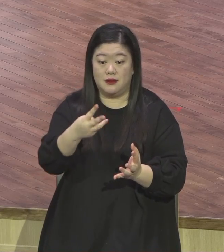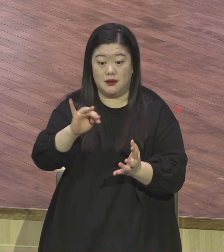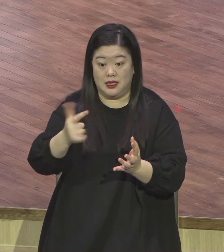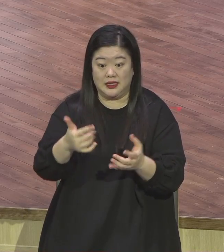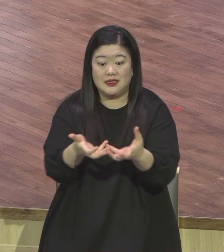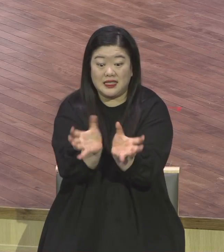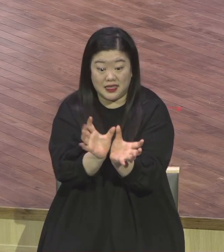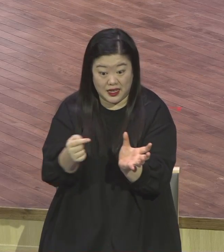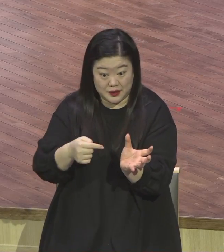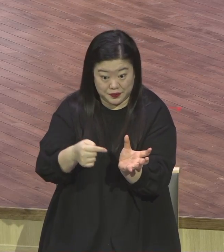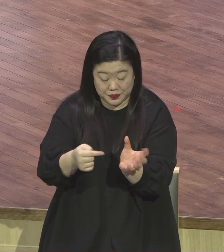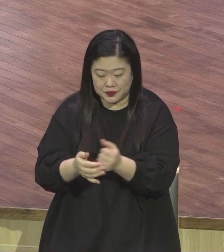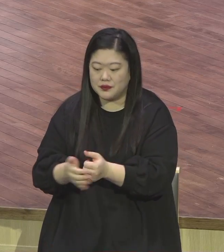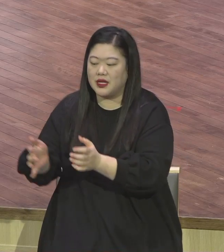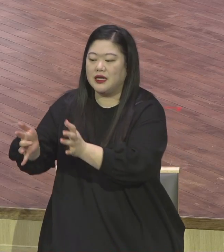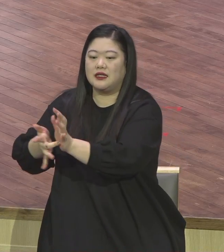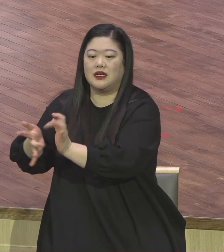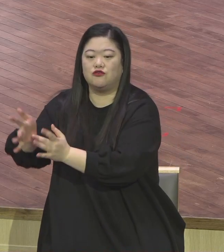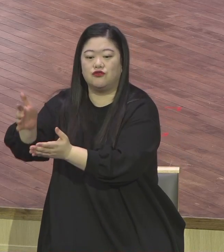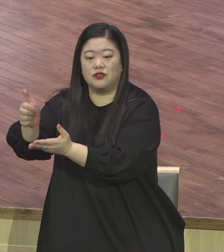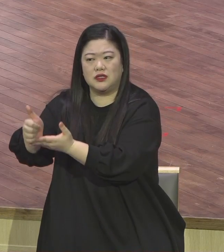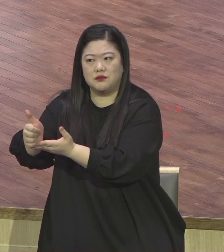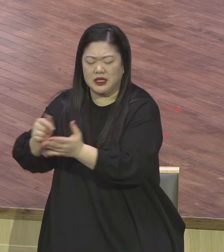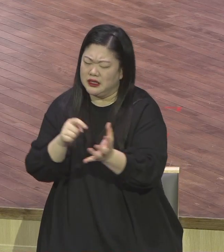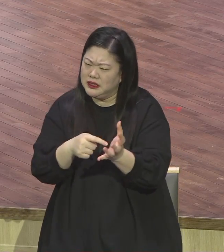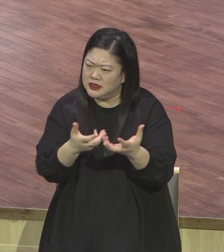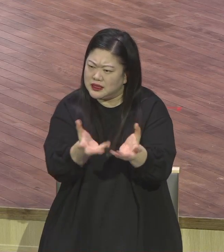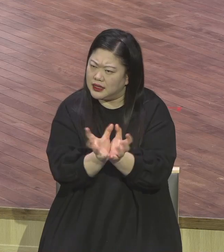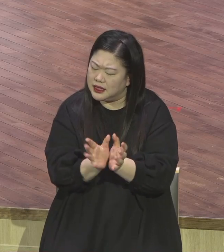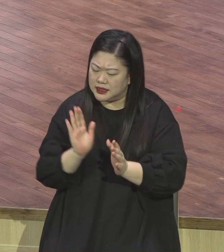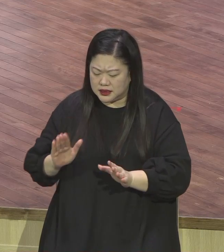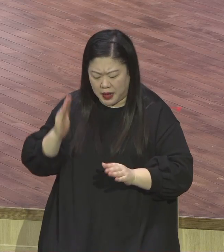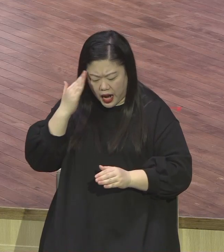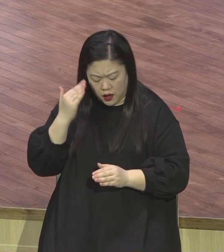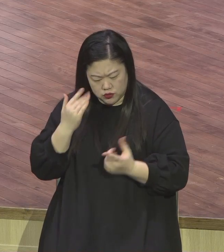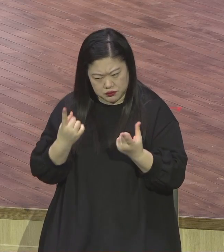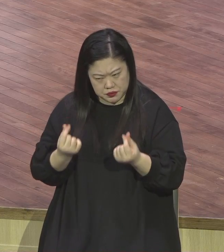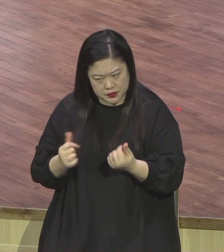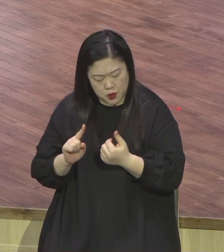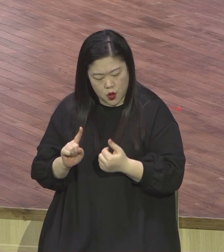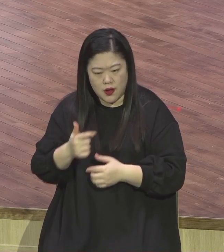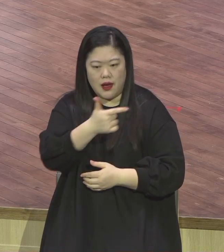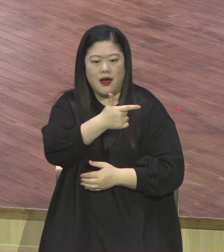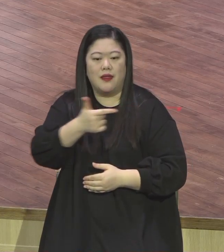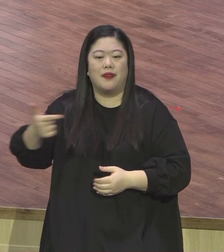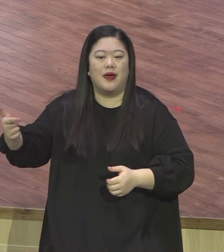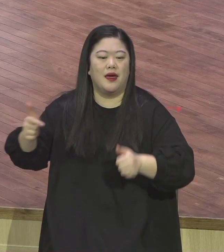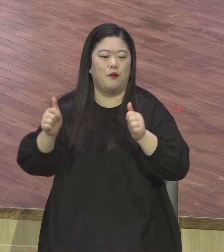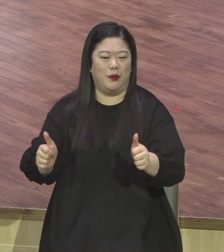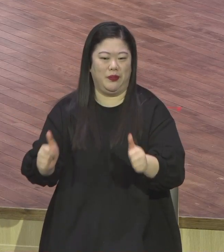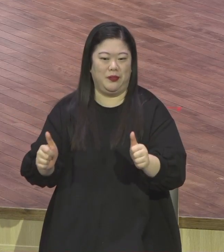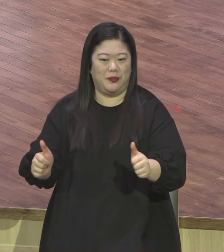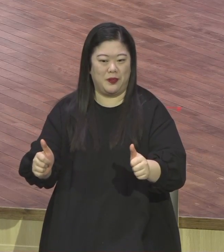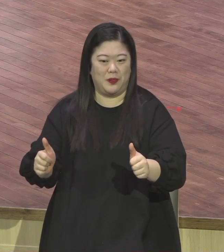우리나라로 말하면 대부분이요. 대부분. 이 대부분인데 유대사회의 모든